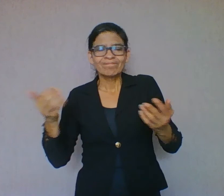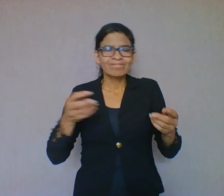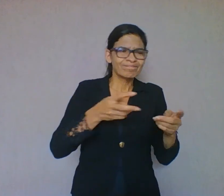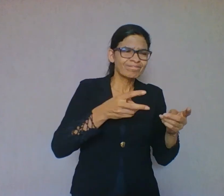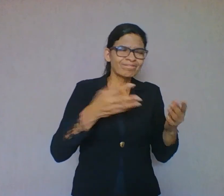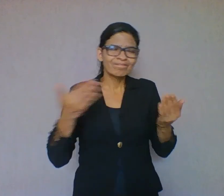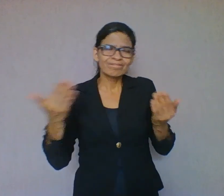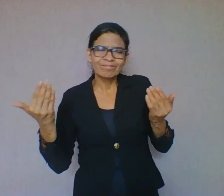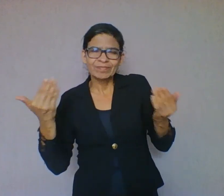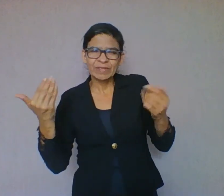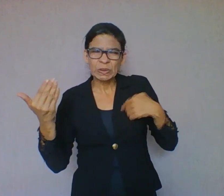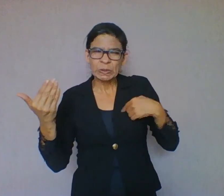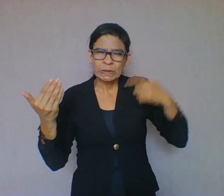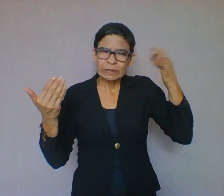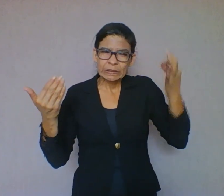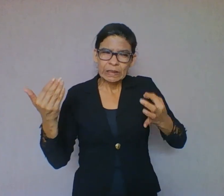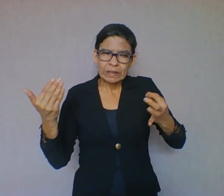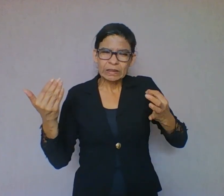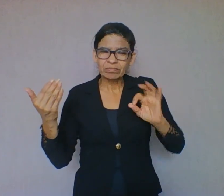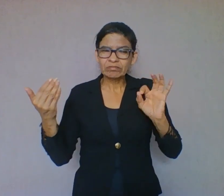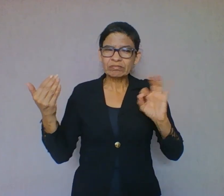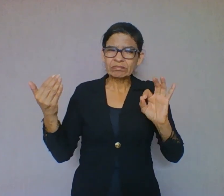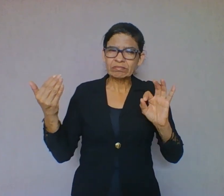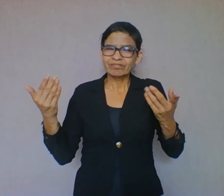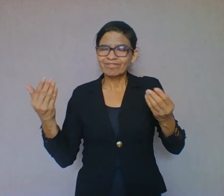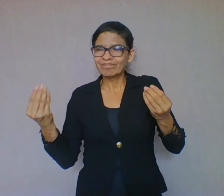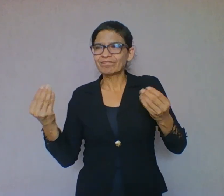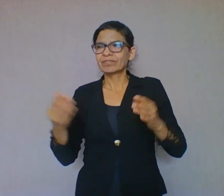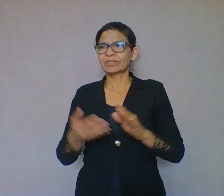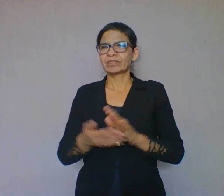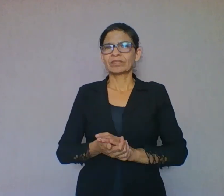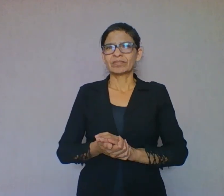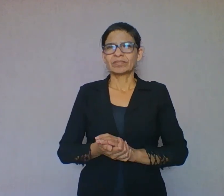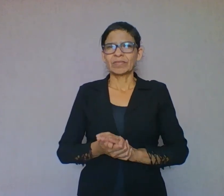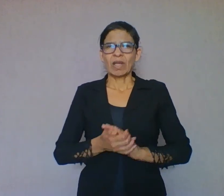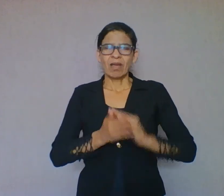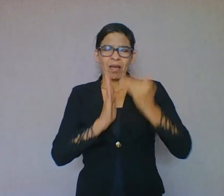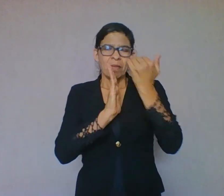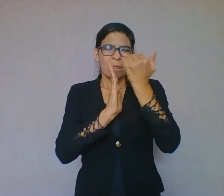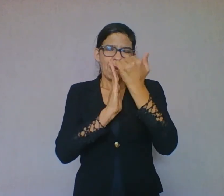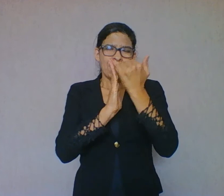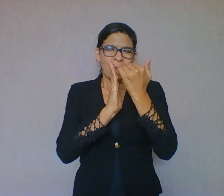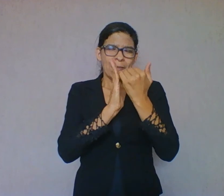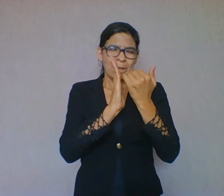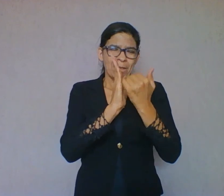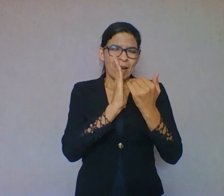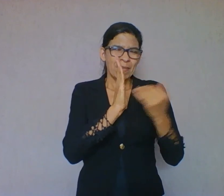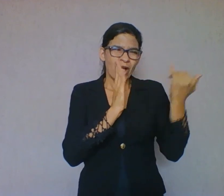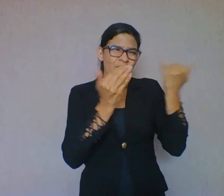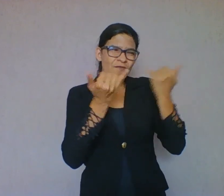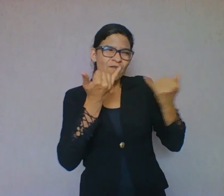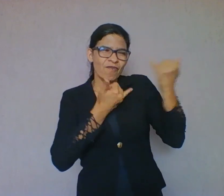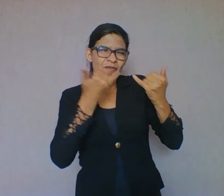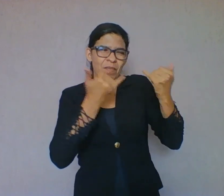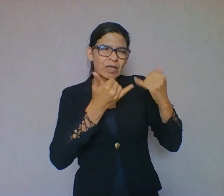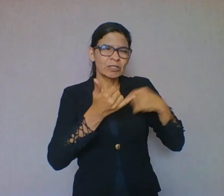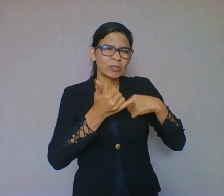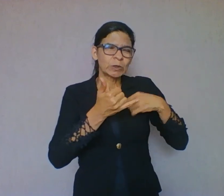não. Relação de informações para tirar conclusões. Eu vou relacionar as informações que